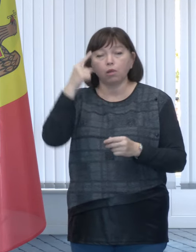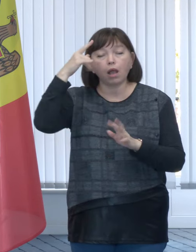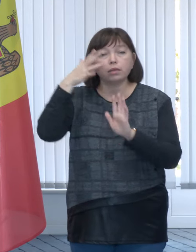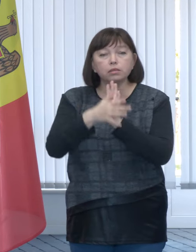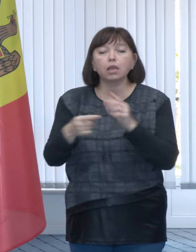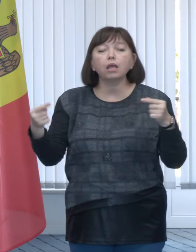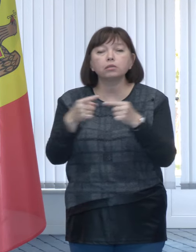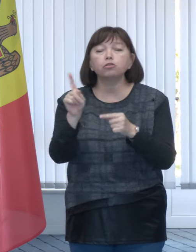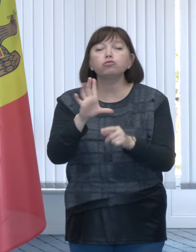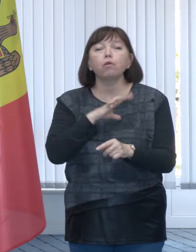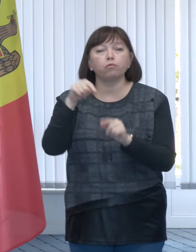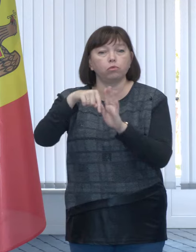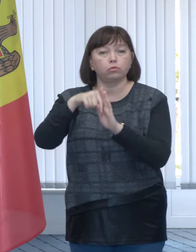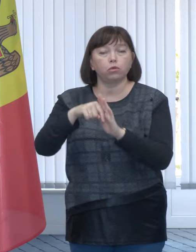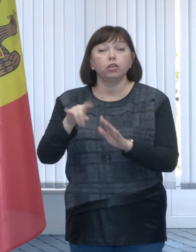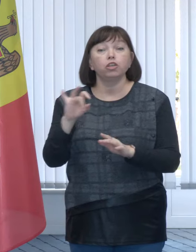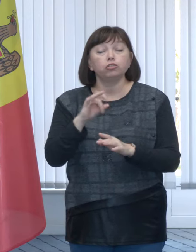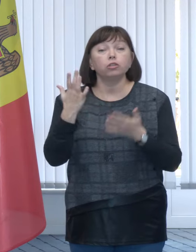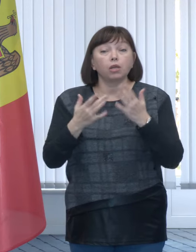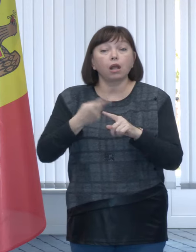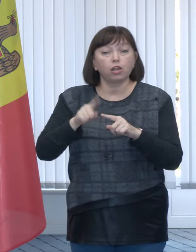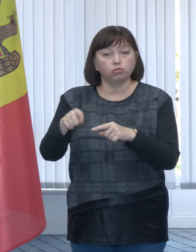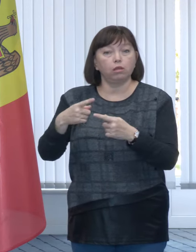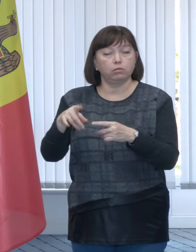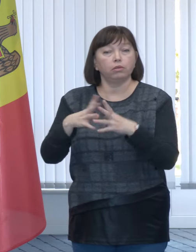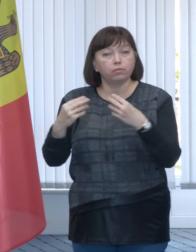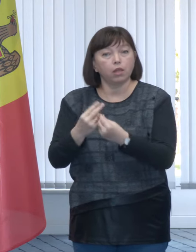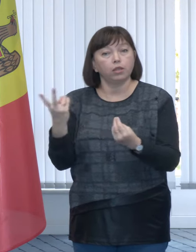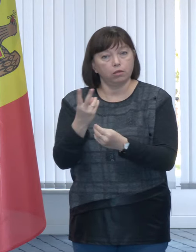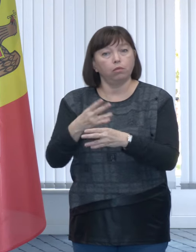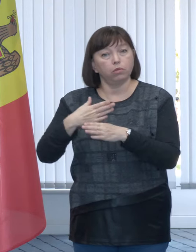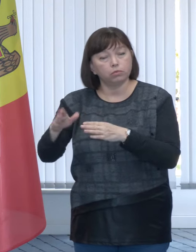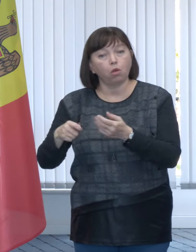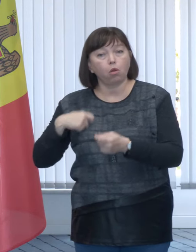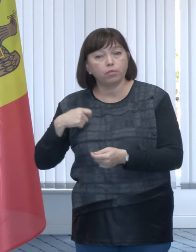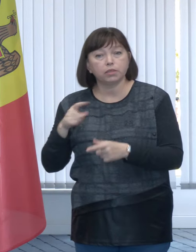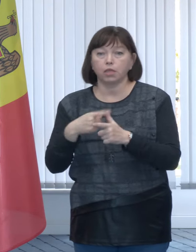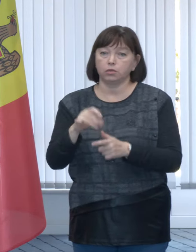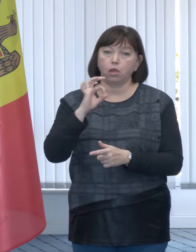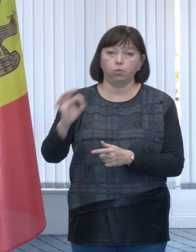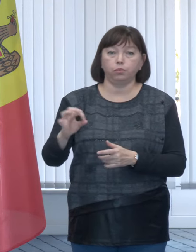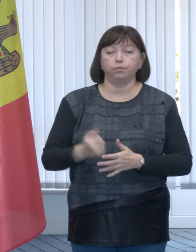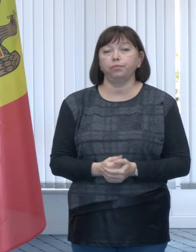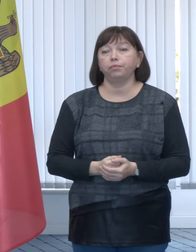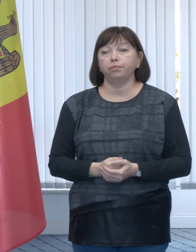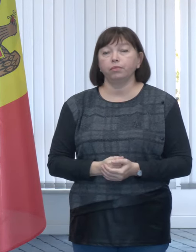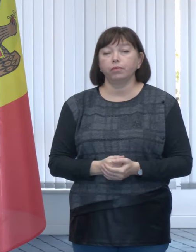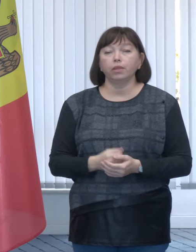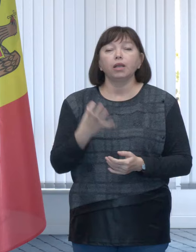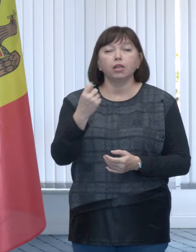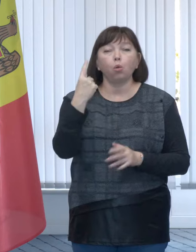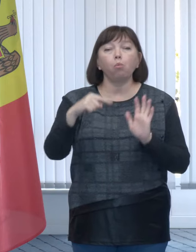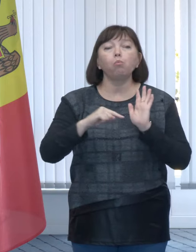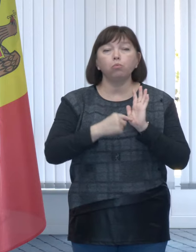înțelege exact ce s-a întâmplat acolo și dacă această gospodărie trebuie sau nu să beneficieze de compensații. Un